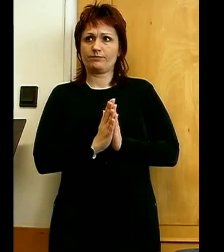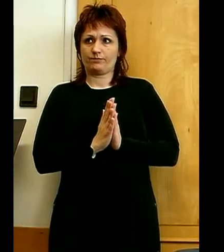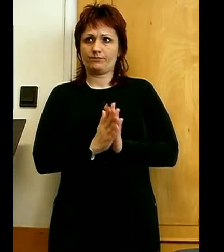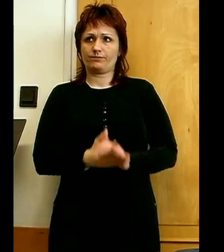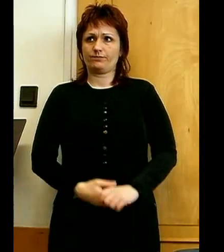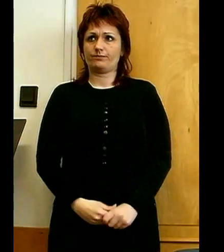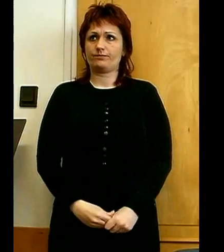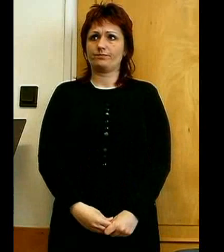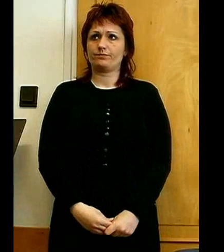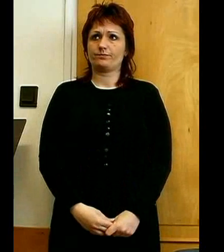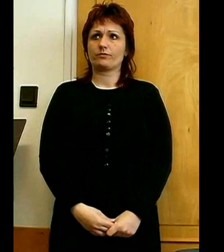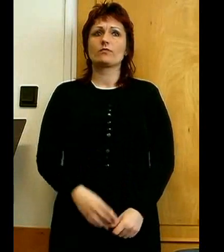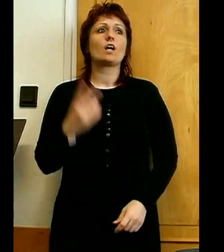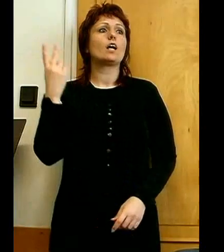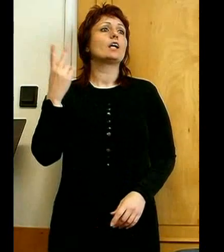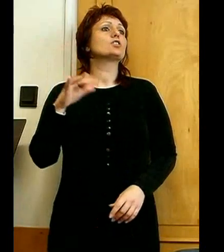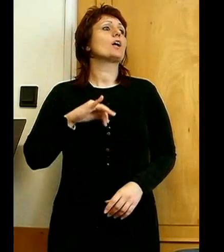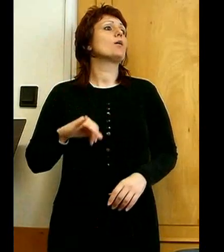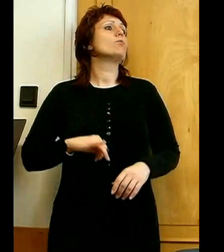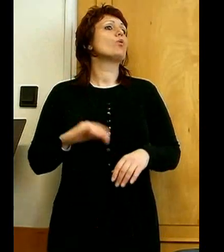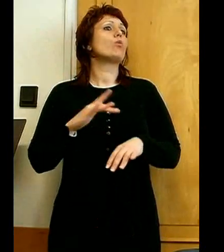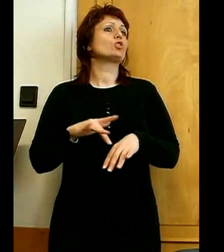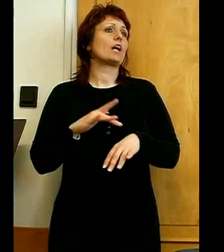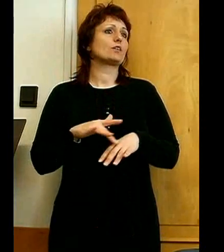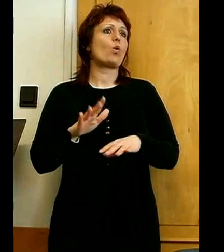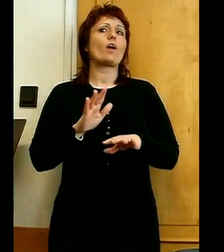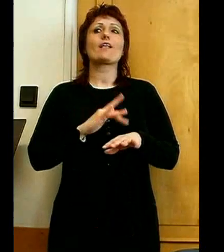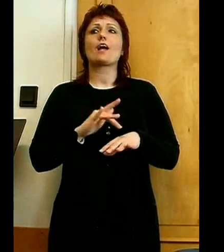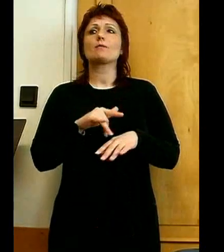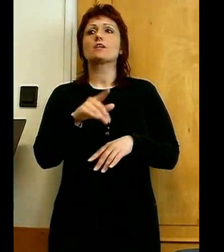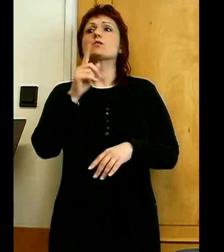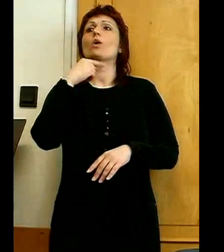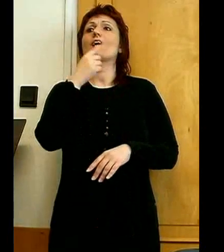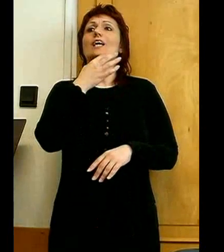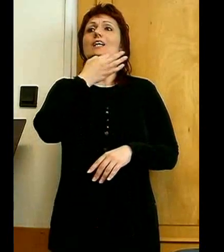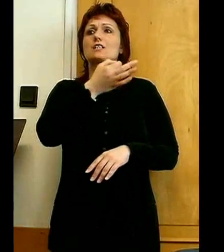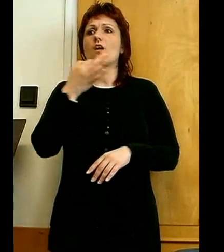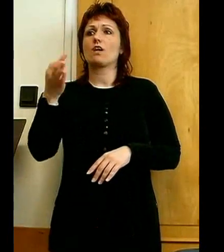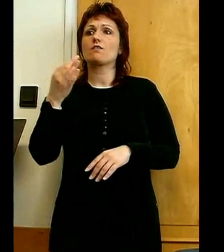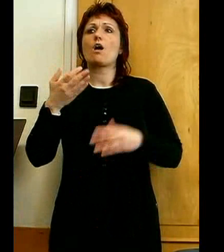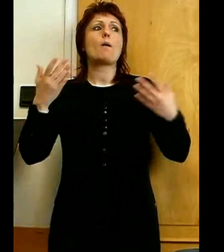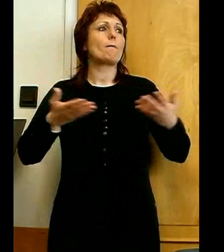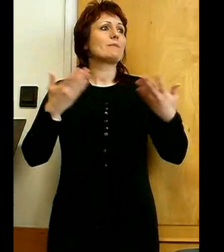Isten bűnkocsátó kegyelmét az ő igénynek a szavaival, biztatásával hirdetem.